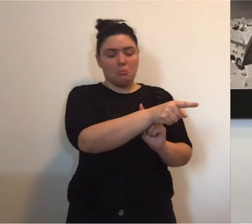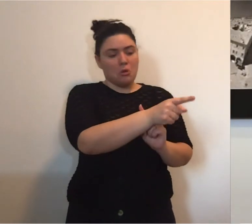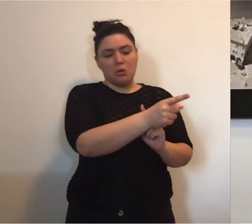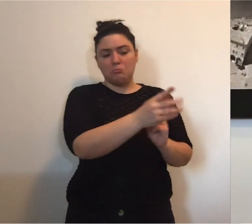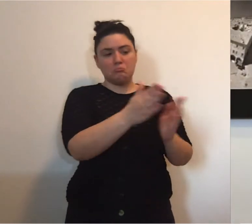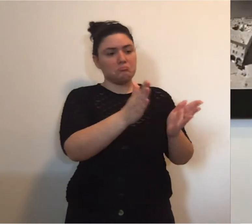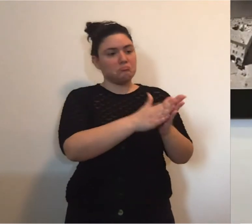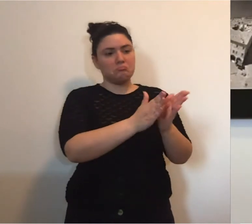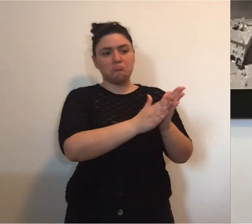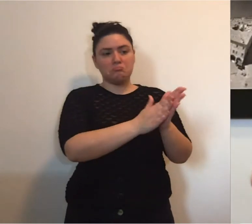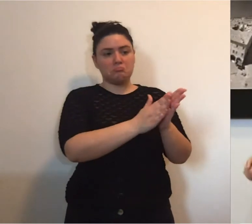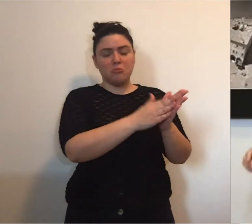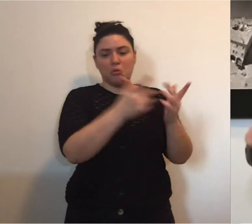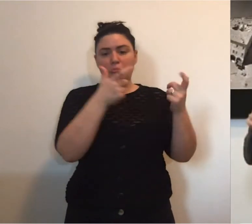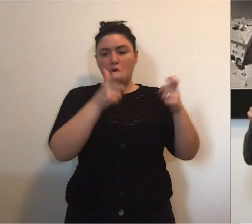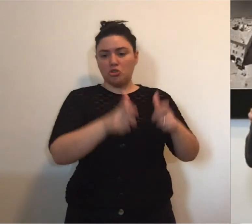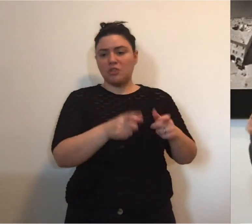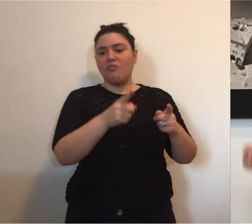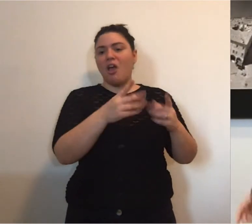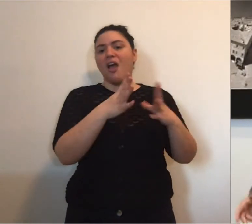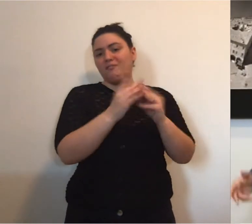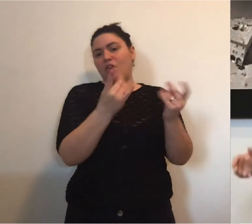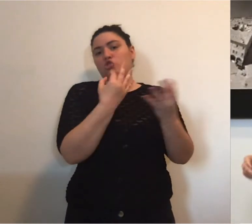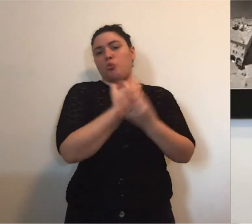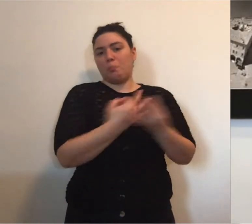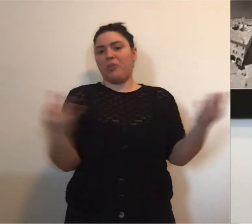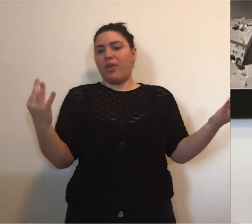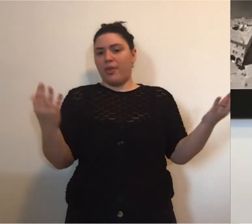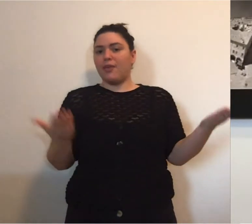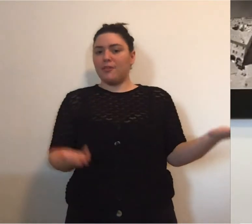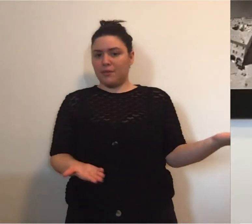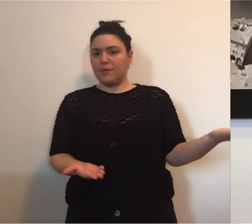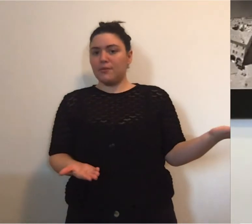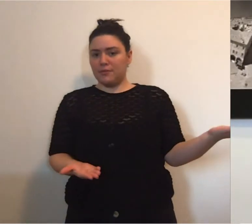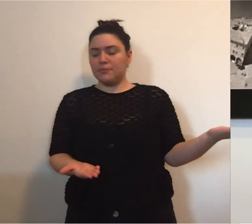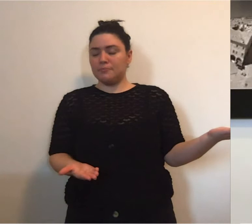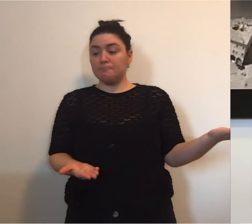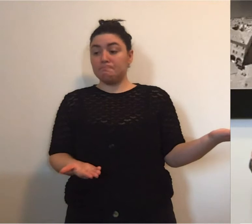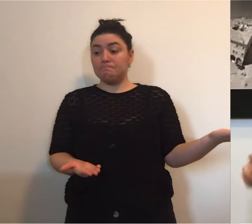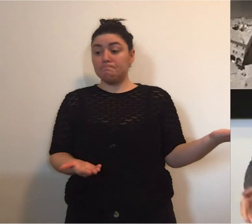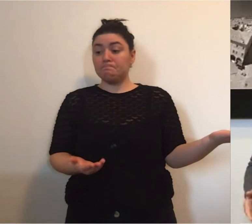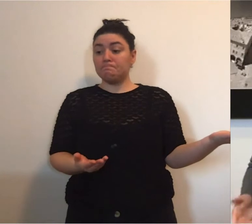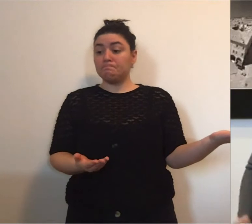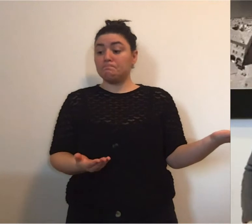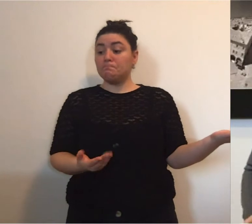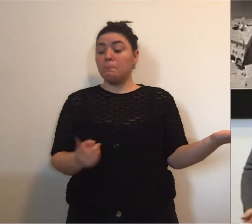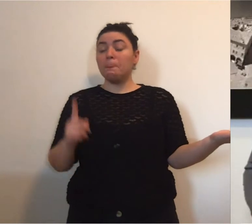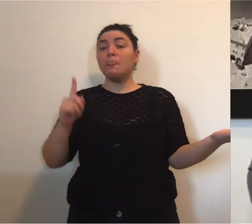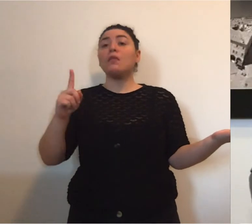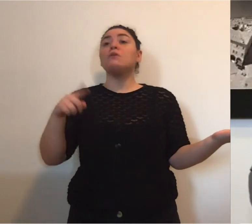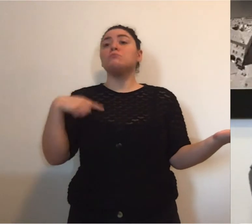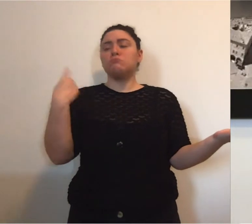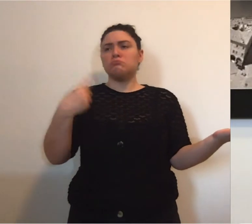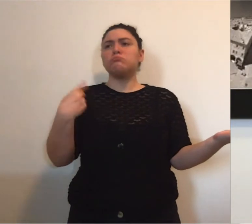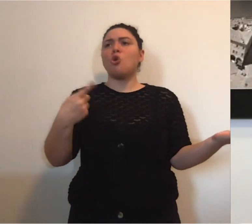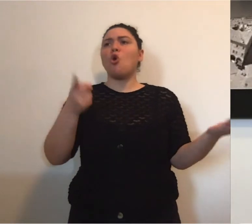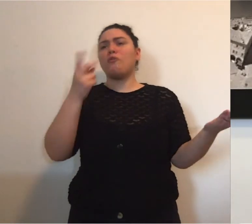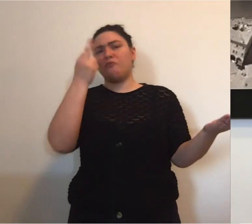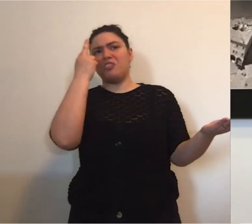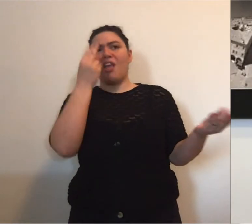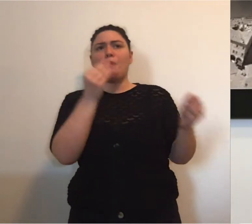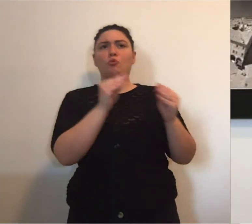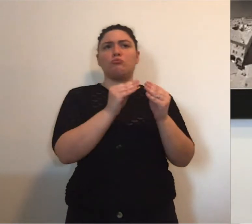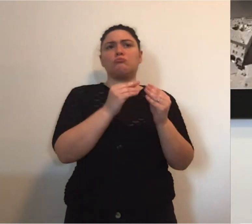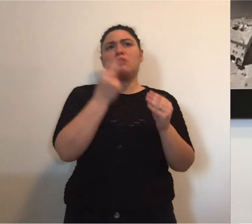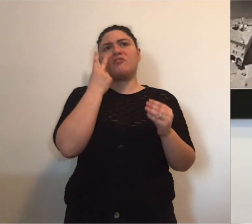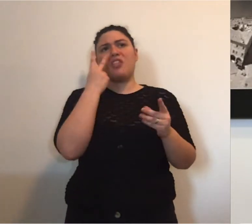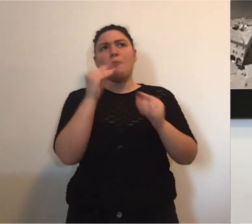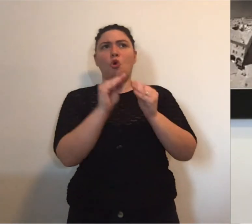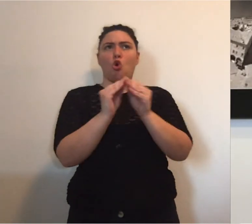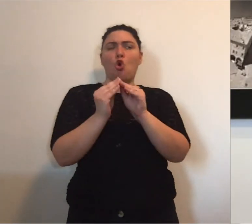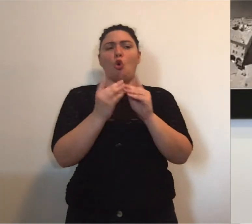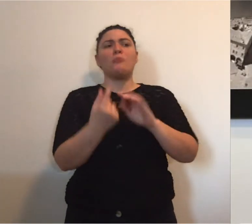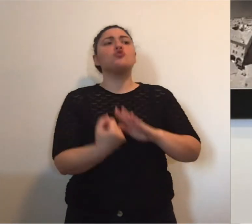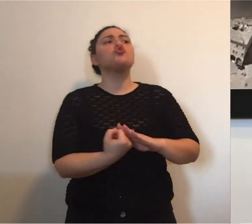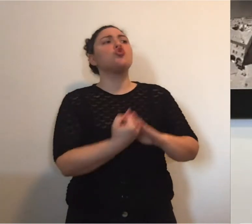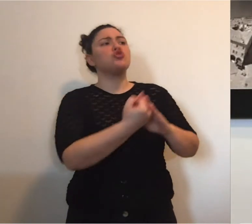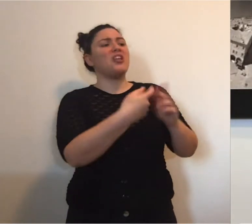'impiantistica sportiva, bene, si vedrà riconosciuta a vario titolo, adesso capiremo quale sarà